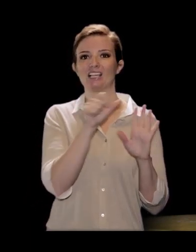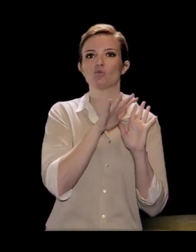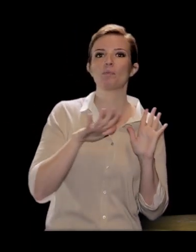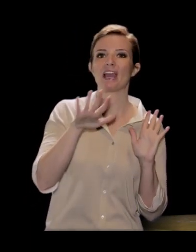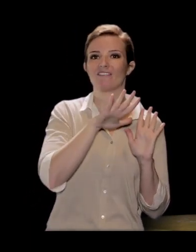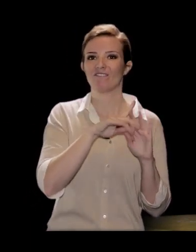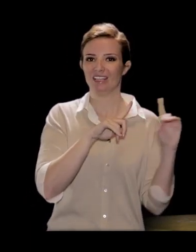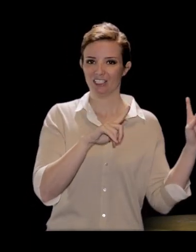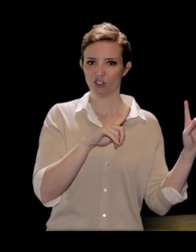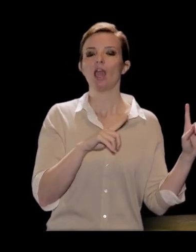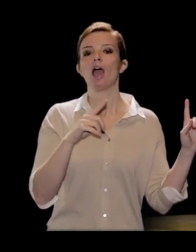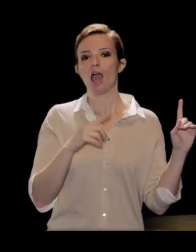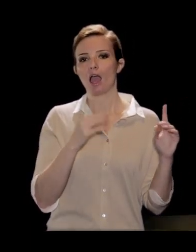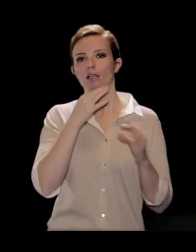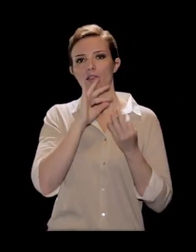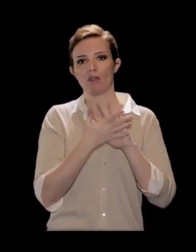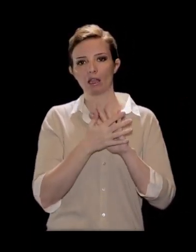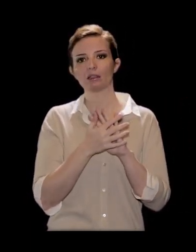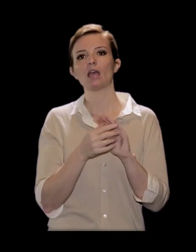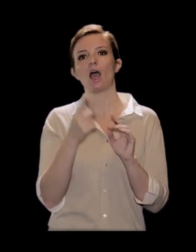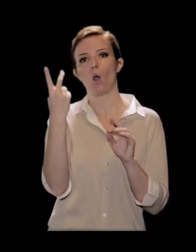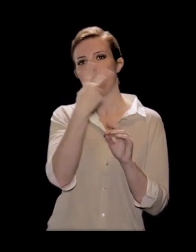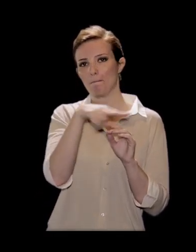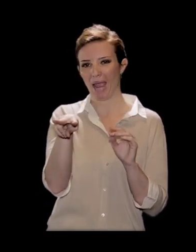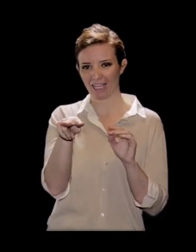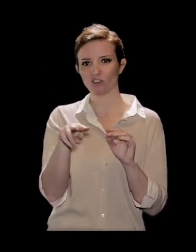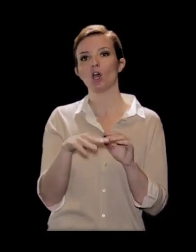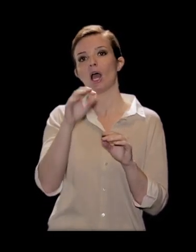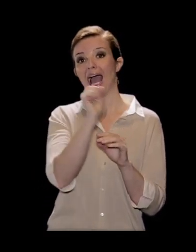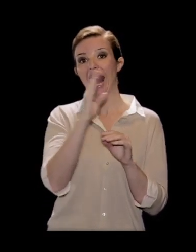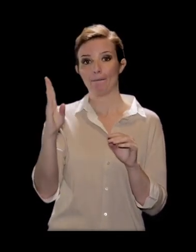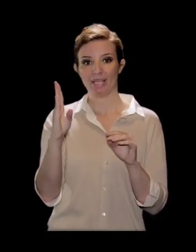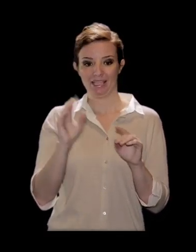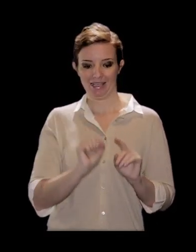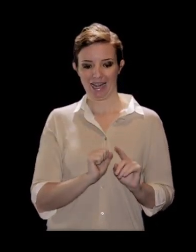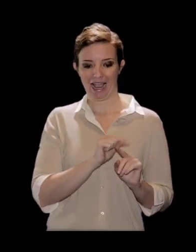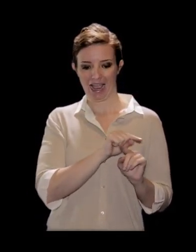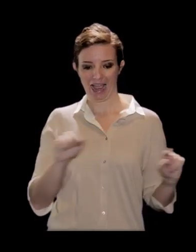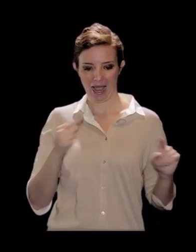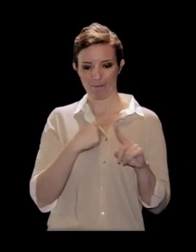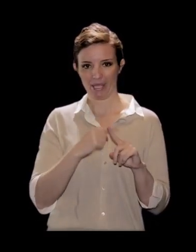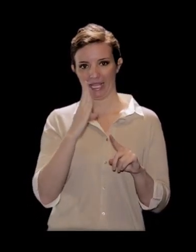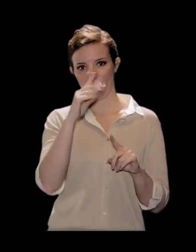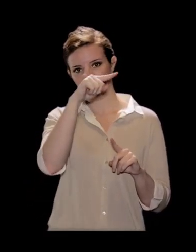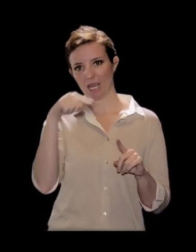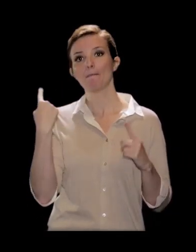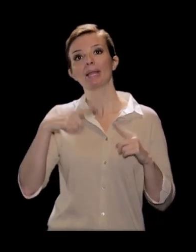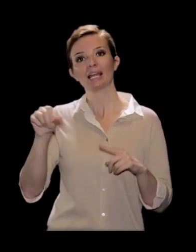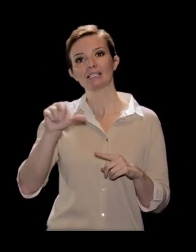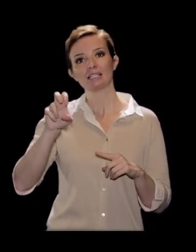'angolo compreso tra i due lati. Quindi sarà dato da un mezzo, per esempio, AB per il seno di gamma che è l'angolo compreso.